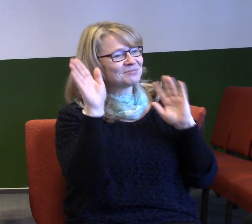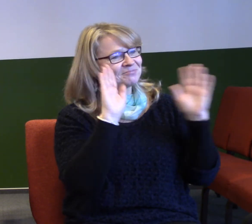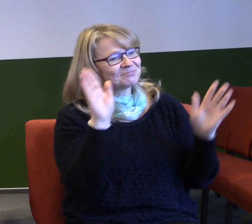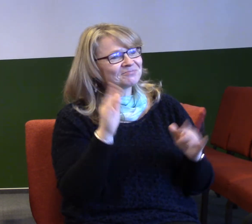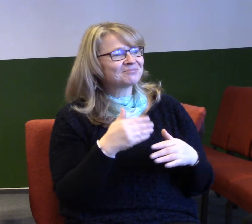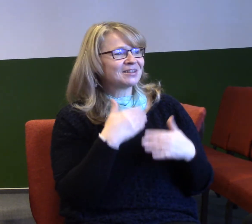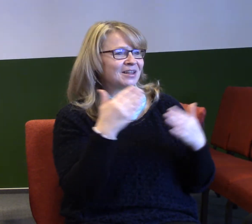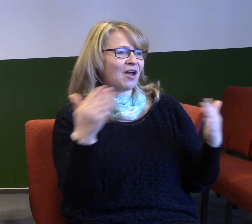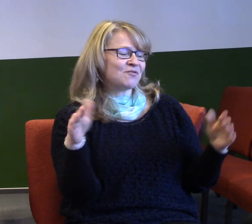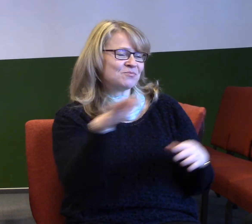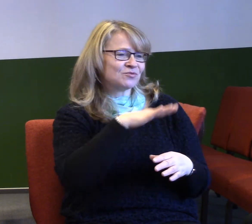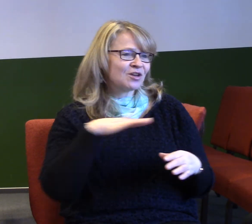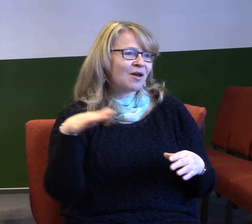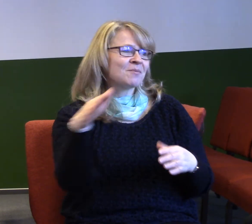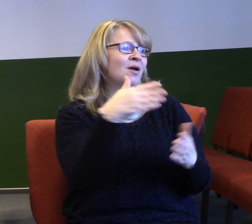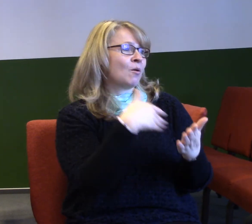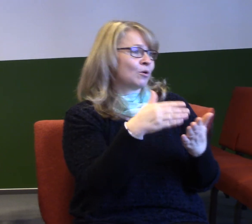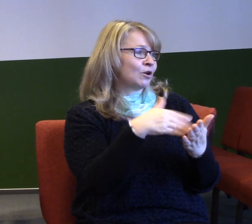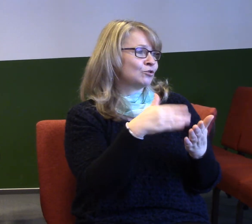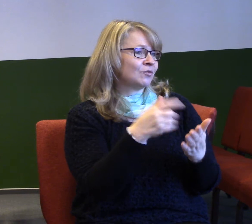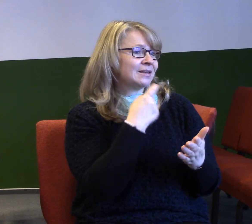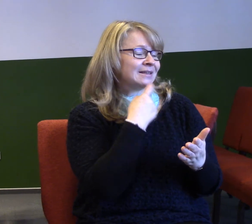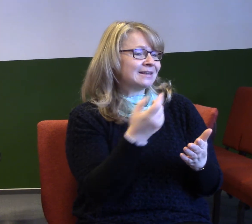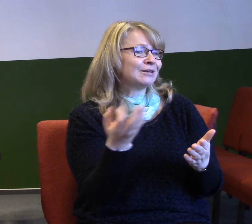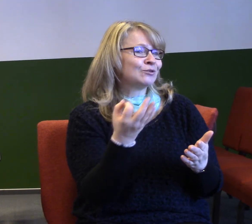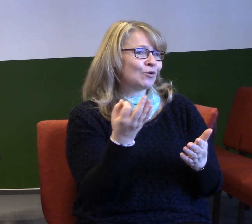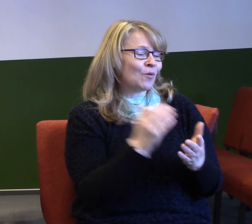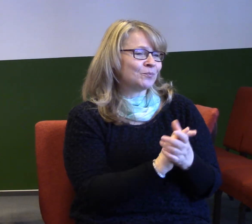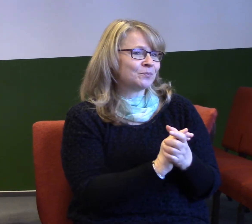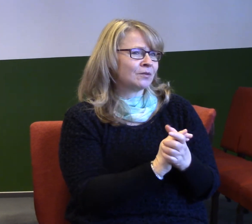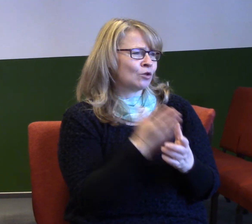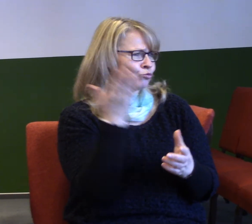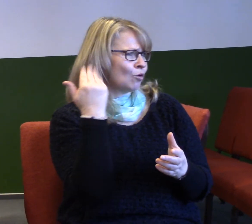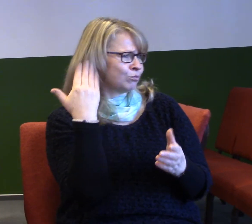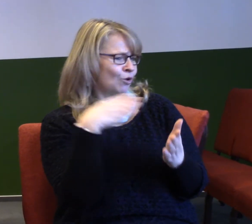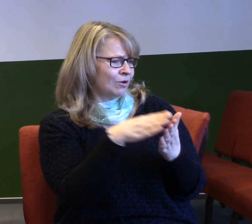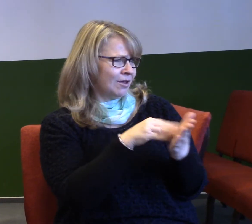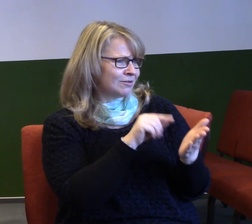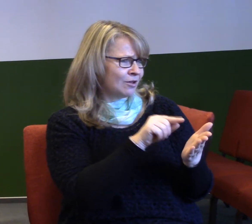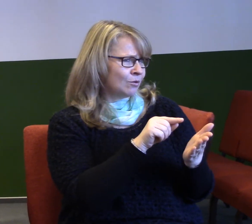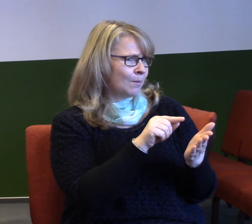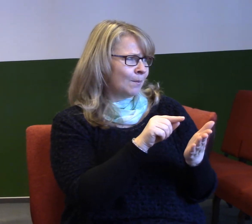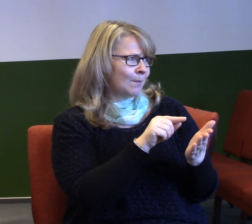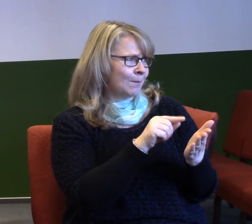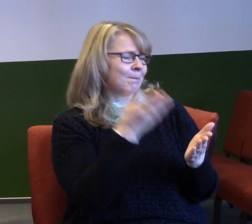Já bych chtěl pokračovat chvíli v tom, o čem jsem mluvil minulou neděli, jestli si